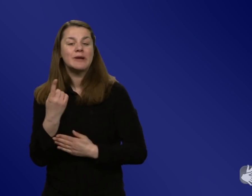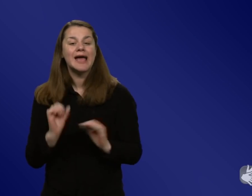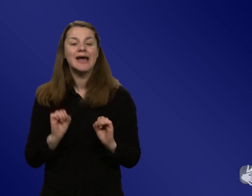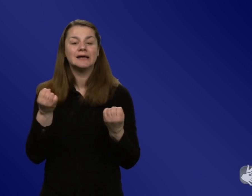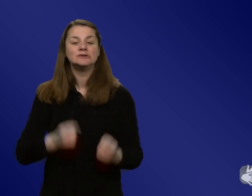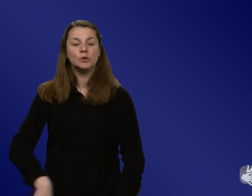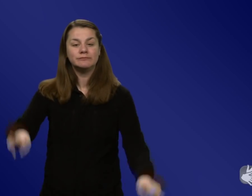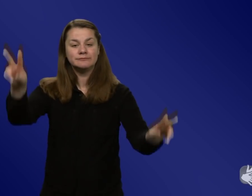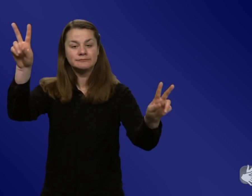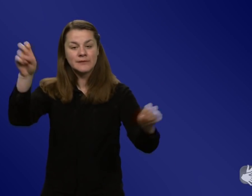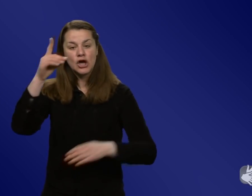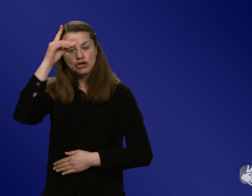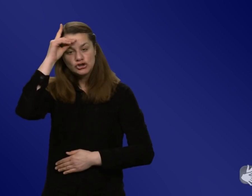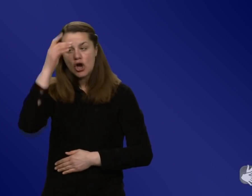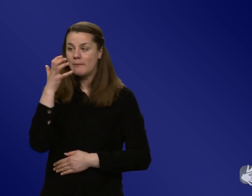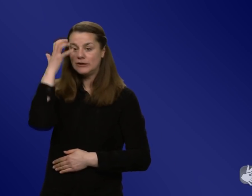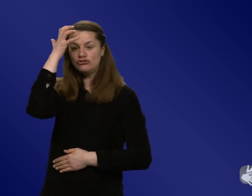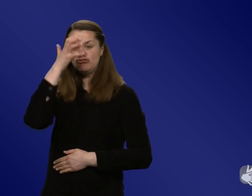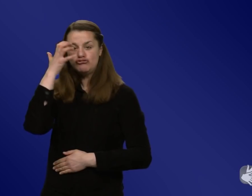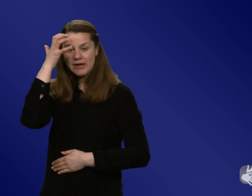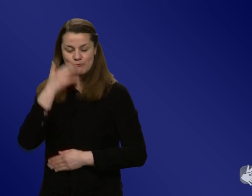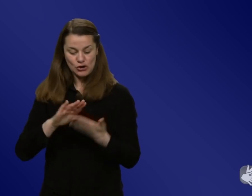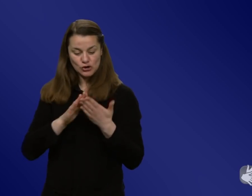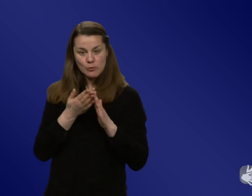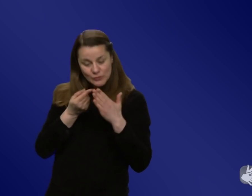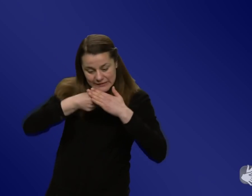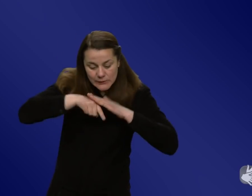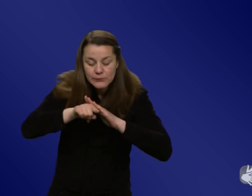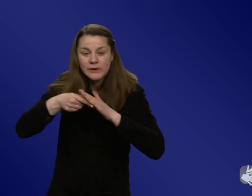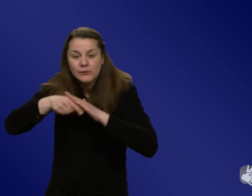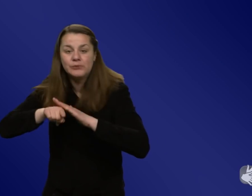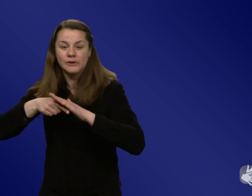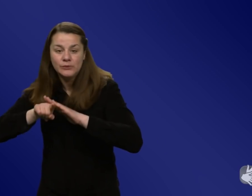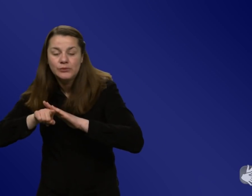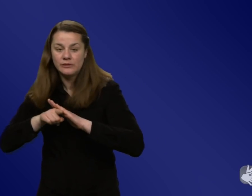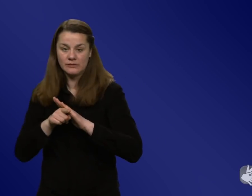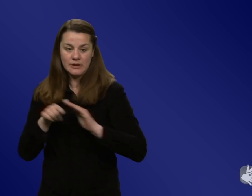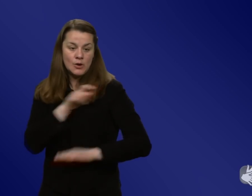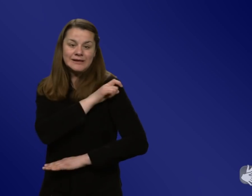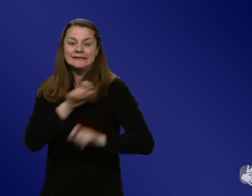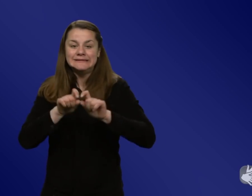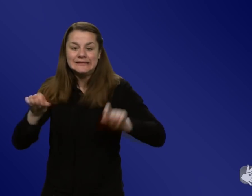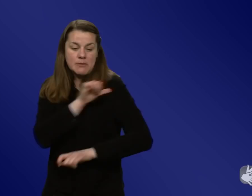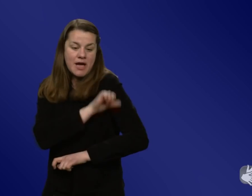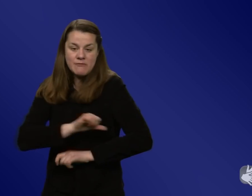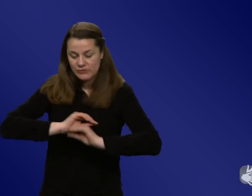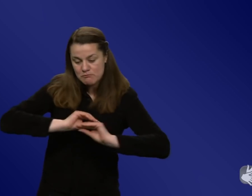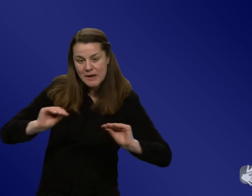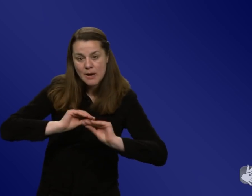wo man in Communities reingeht. Und ich glaube, das ist etwas, was man an manchen Stellen relativ früh verstanden hat,